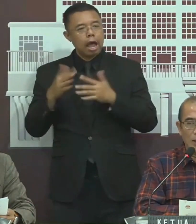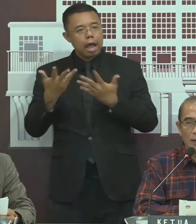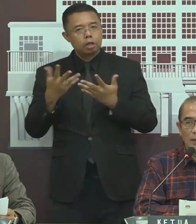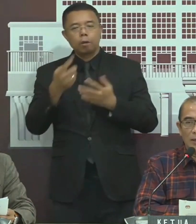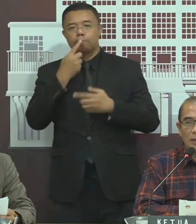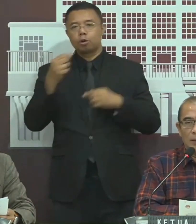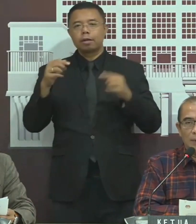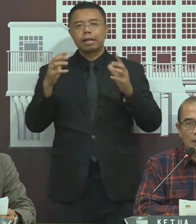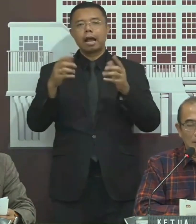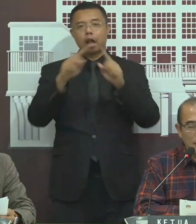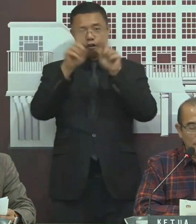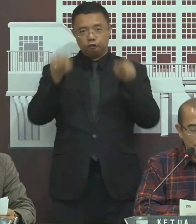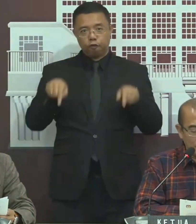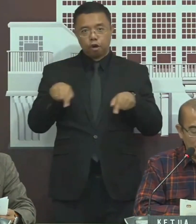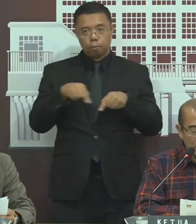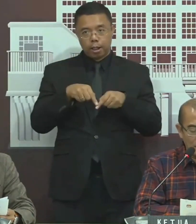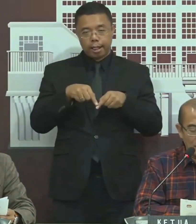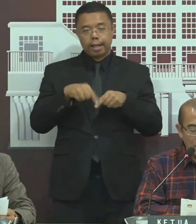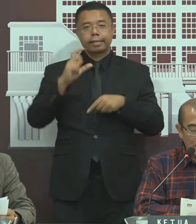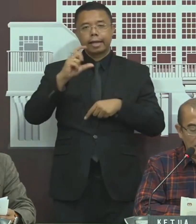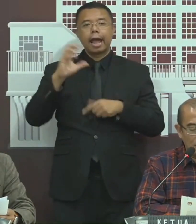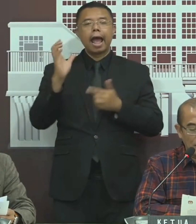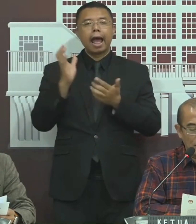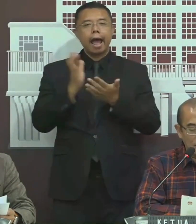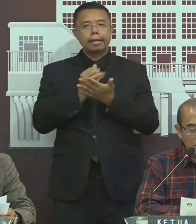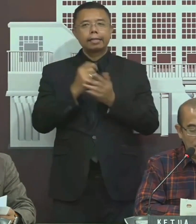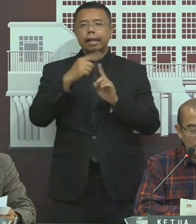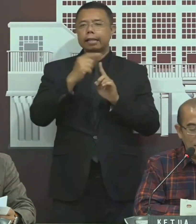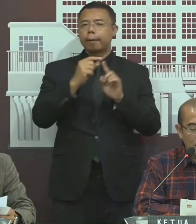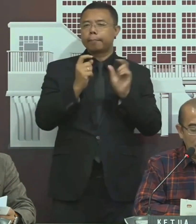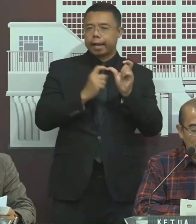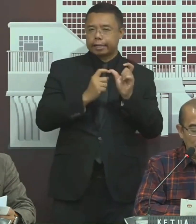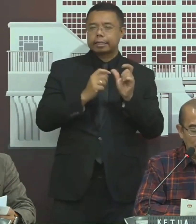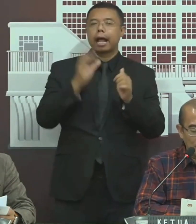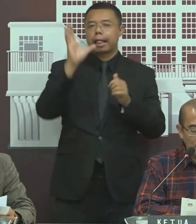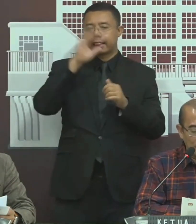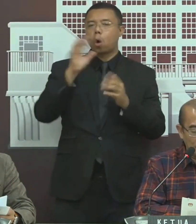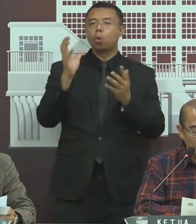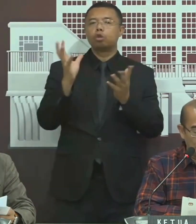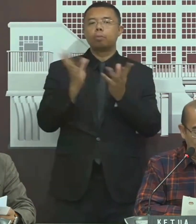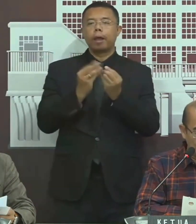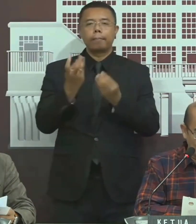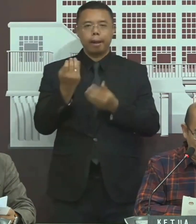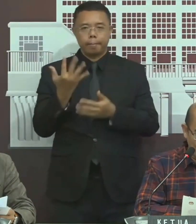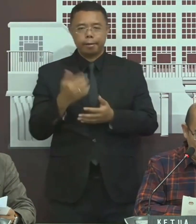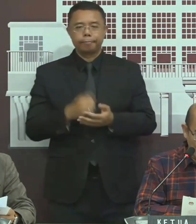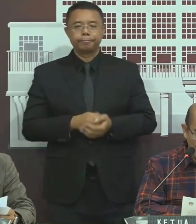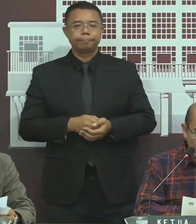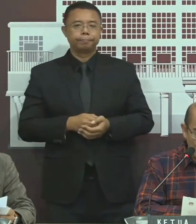formula C hasil bertingkat TPS Yang mengetahui hasilnya itu